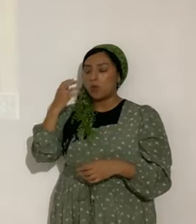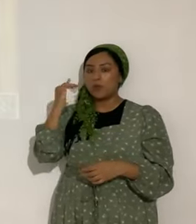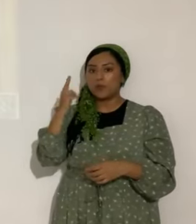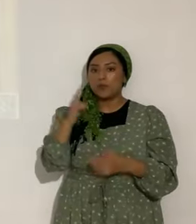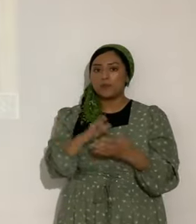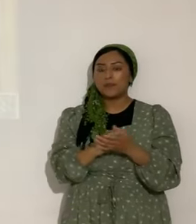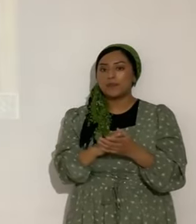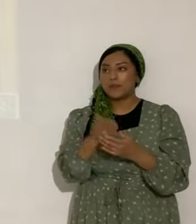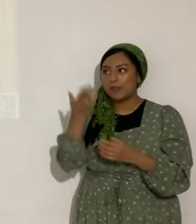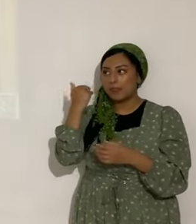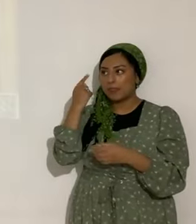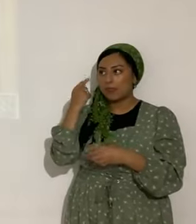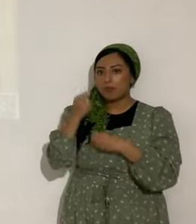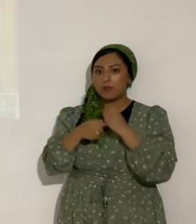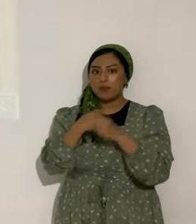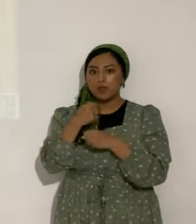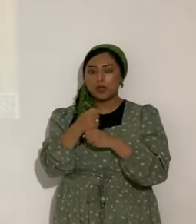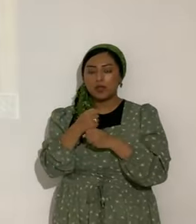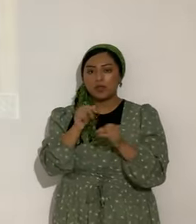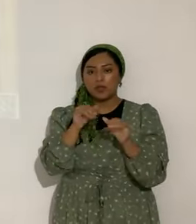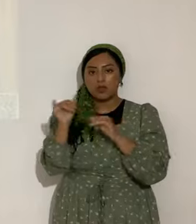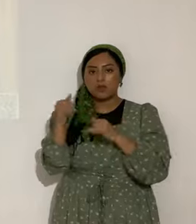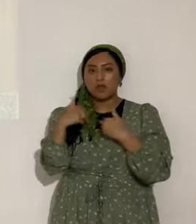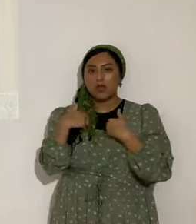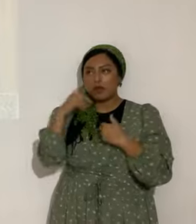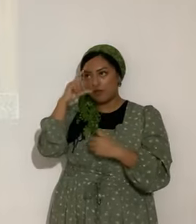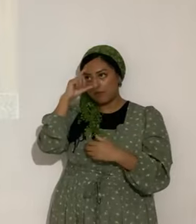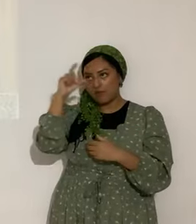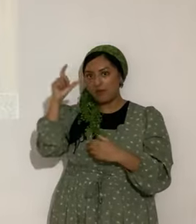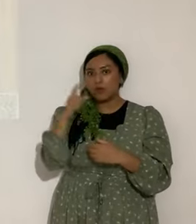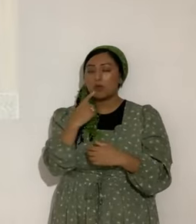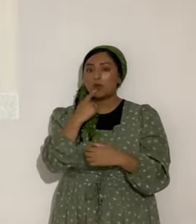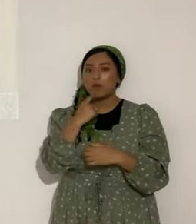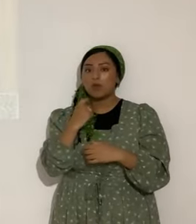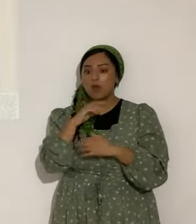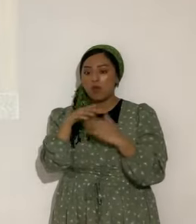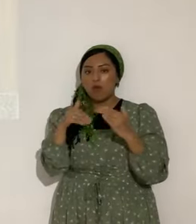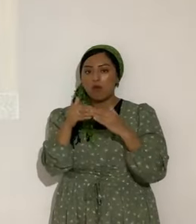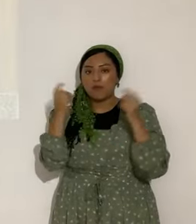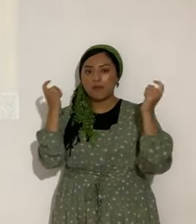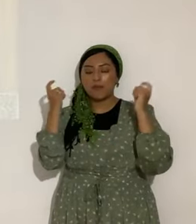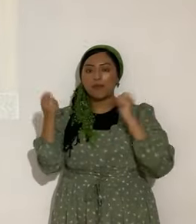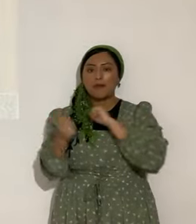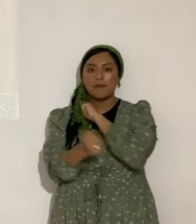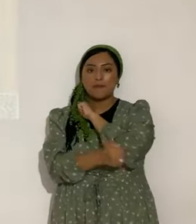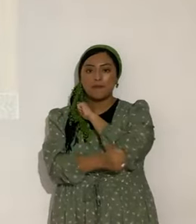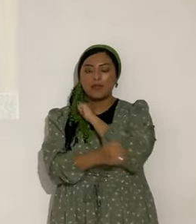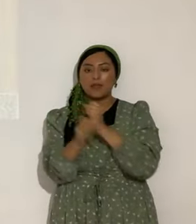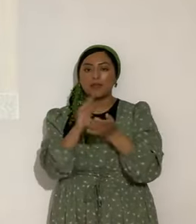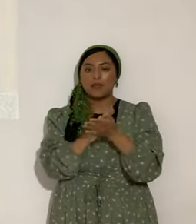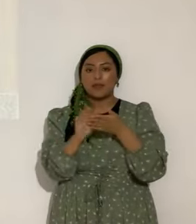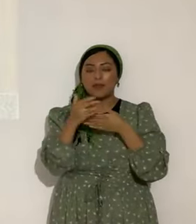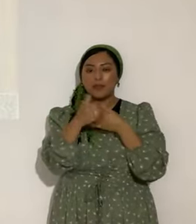hace un año, se puso la luna roja, toda la fiesta de Pesach Hamatzot. Tremendo, ¿verdad?